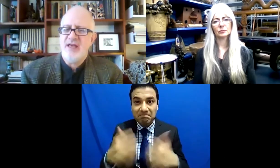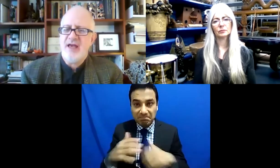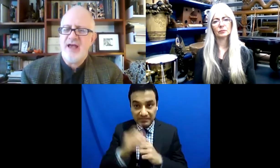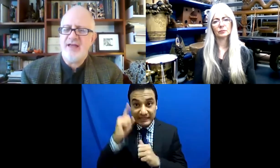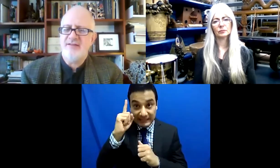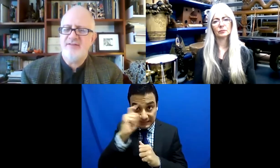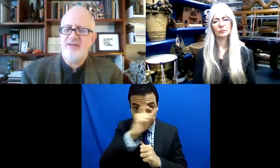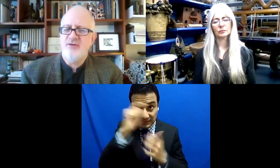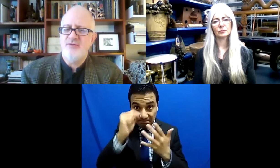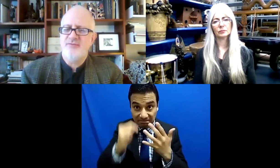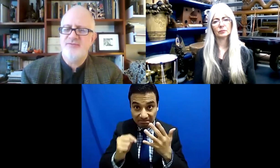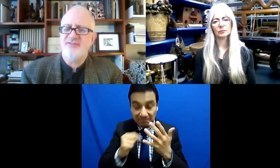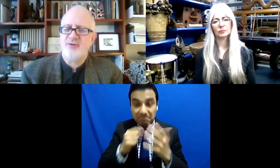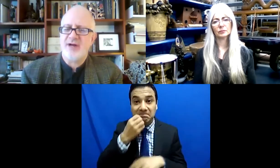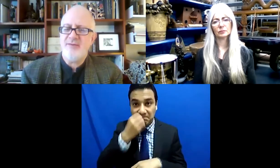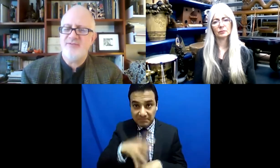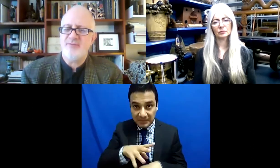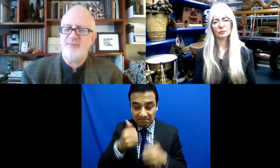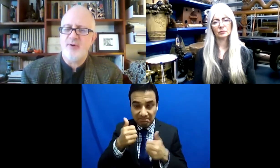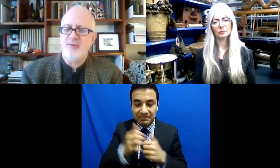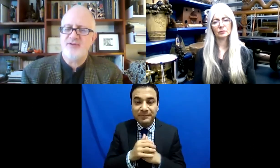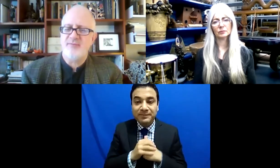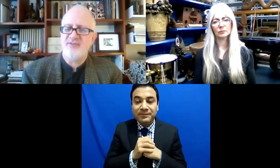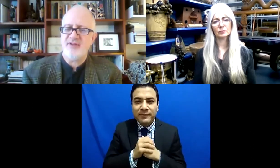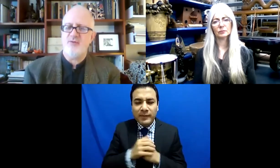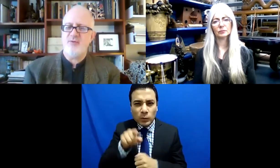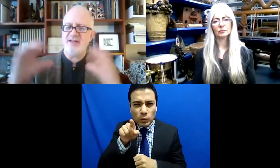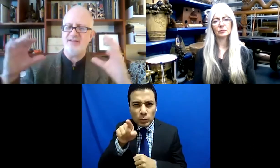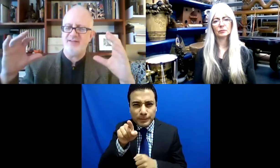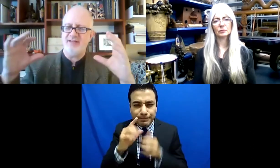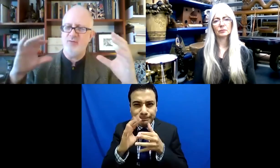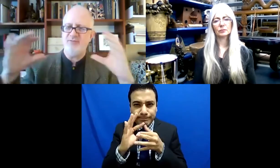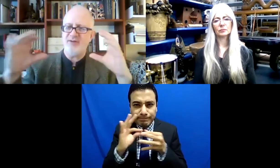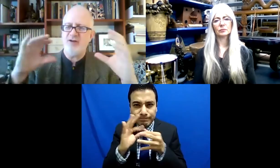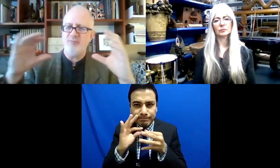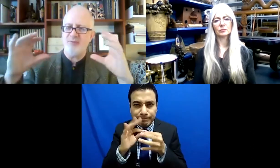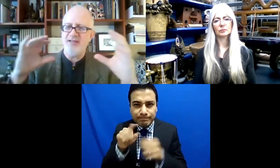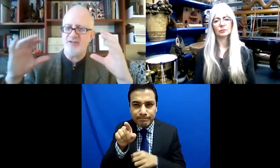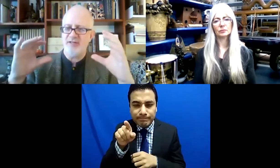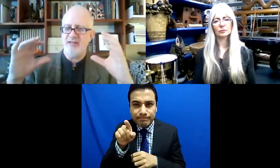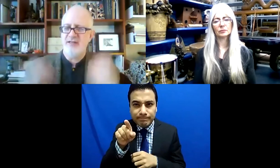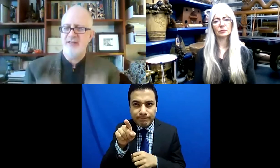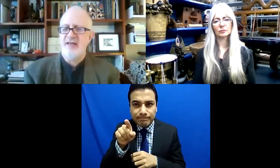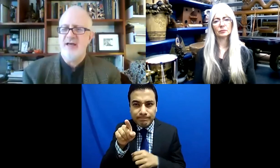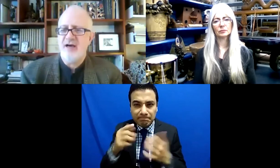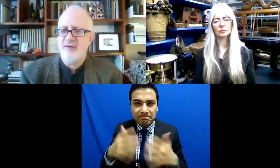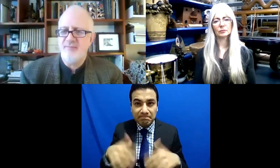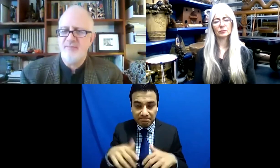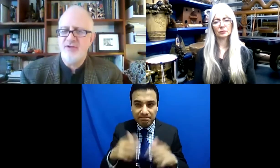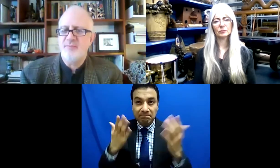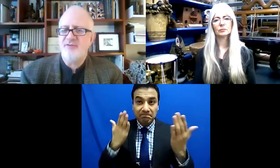Y has descrito ambos términos de una forma muy